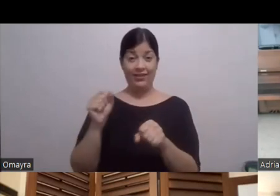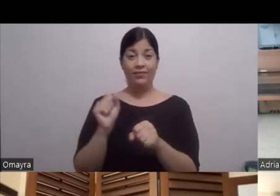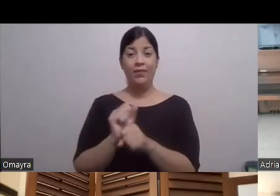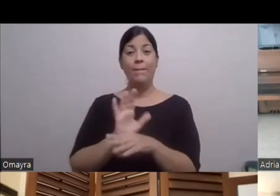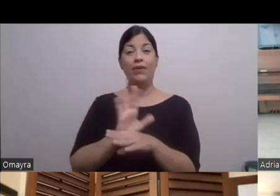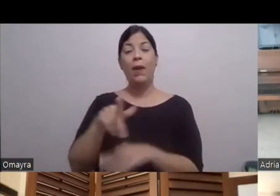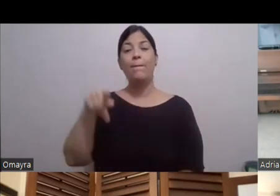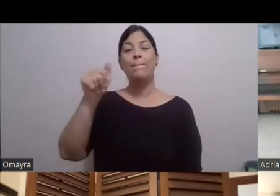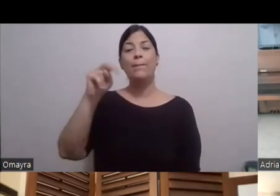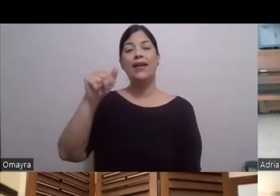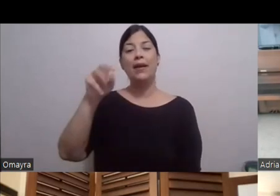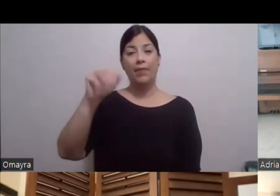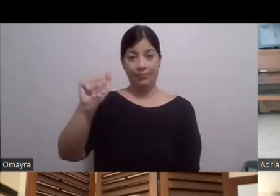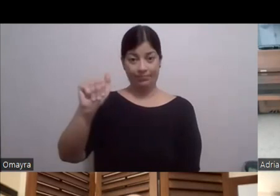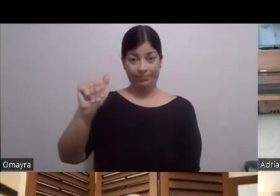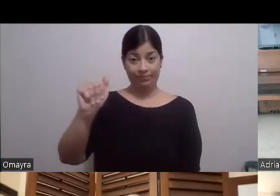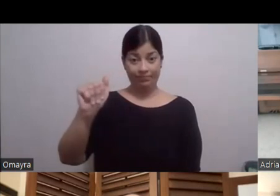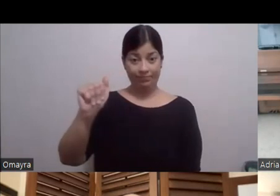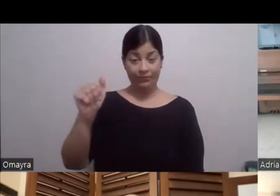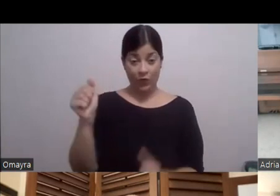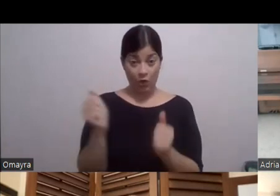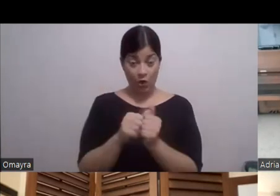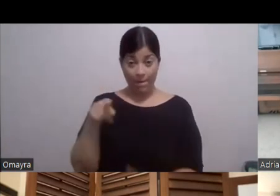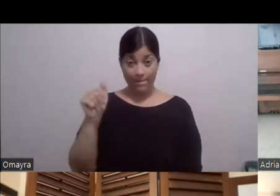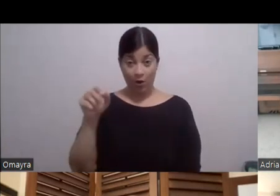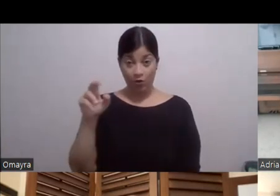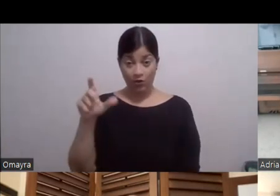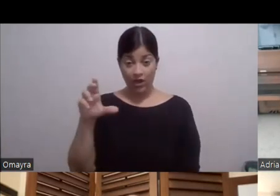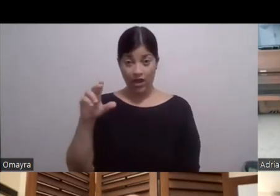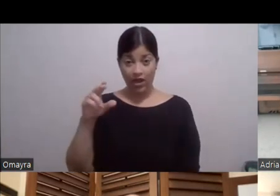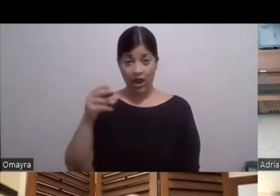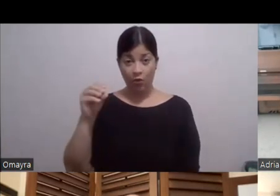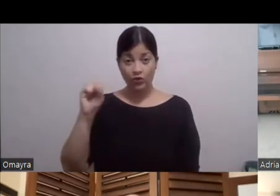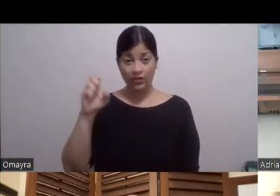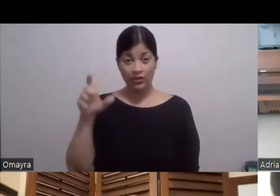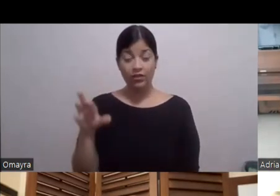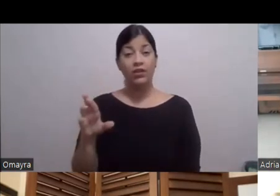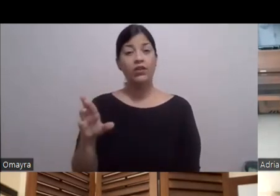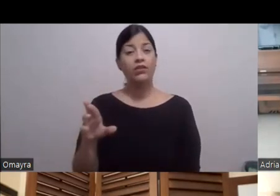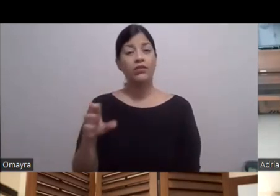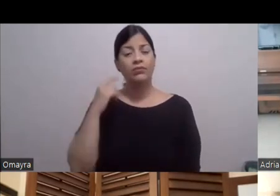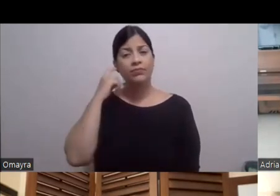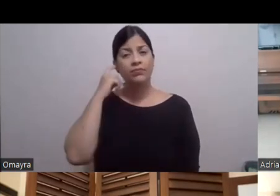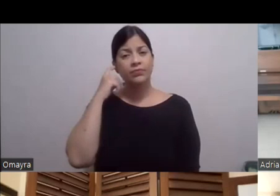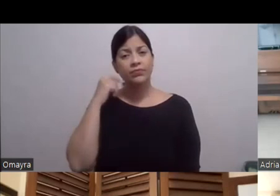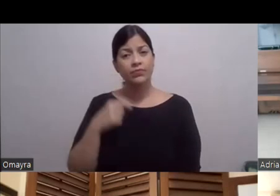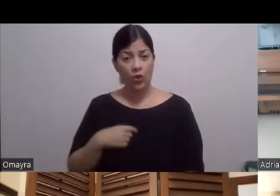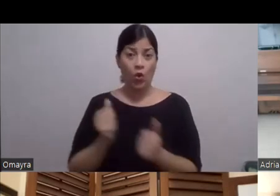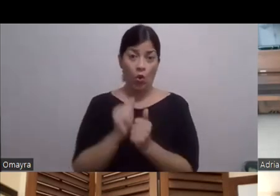Gibson y Cole Hauser Dirigida por Mark Nelden Que estuvo Julio Ramos También estuvo En esa película Jock San